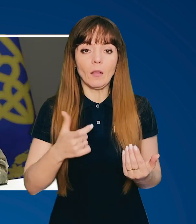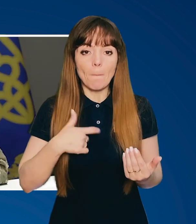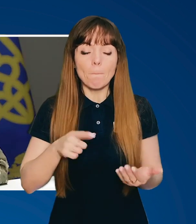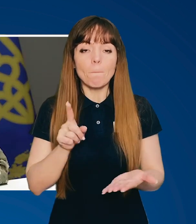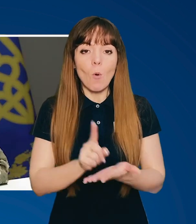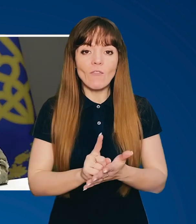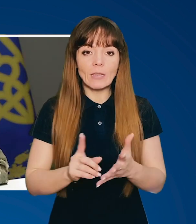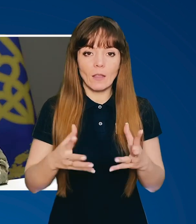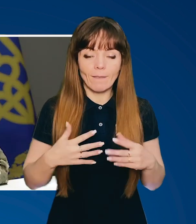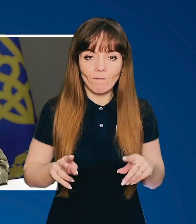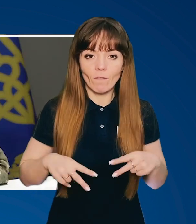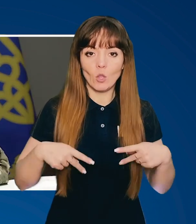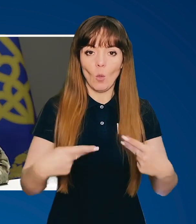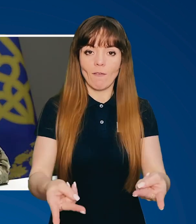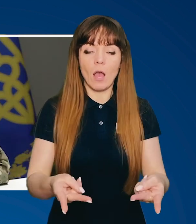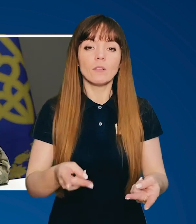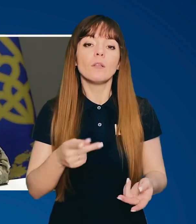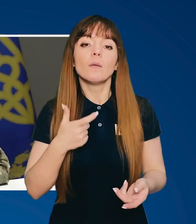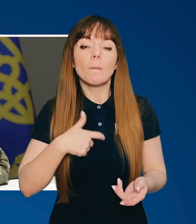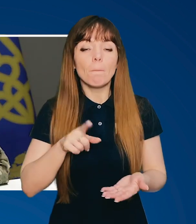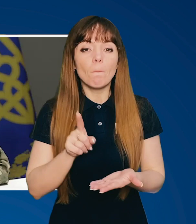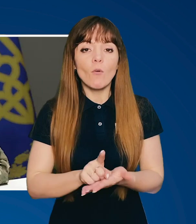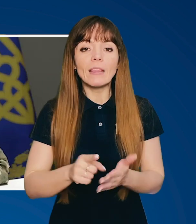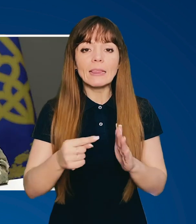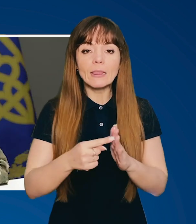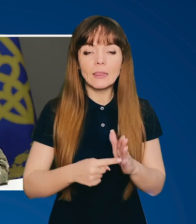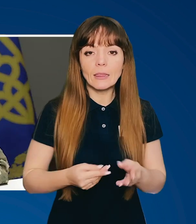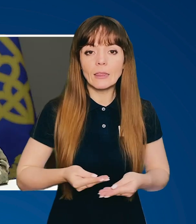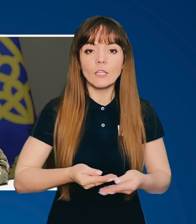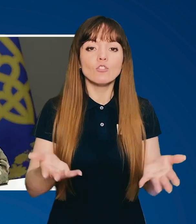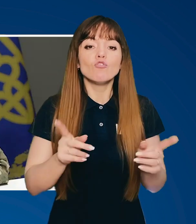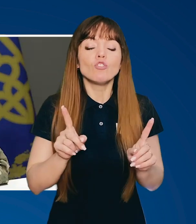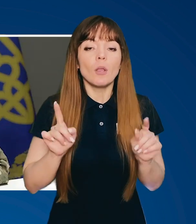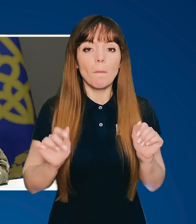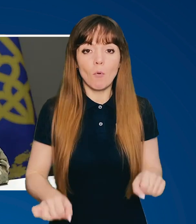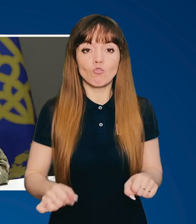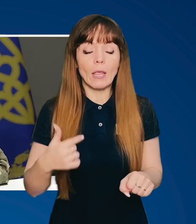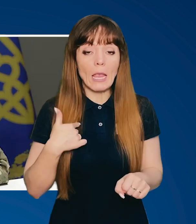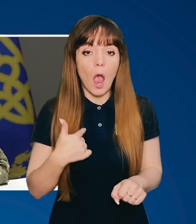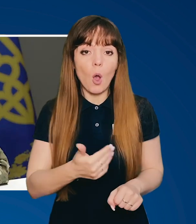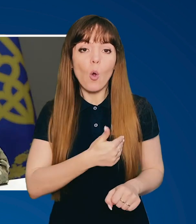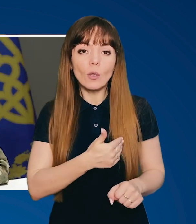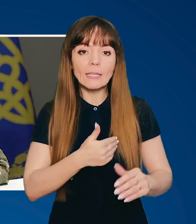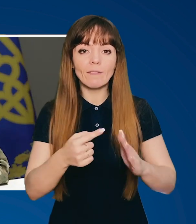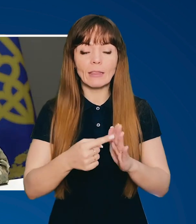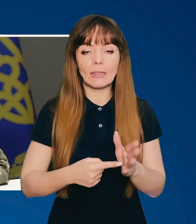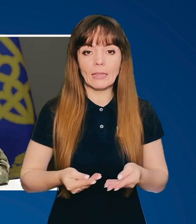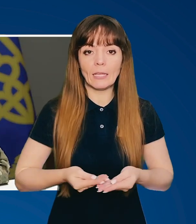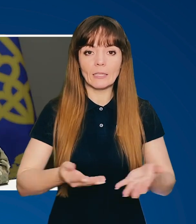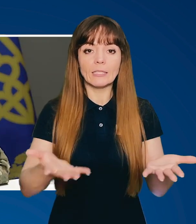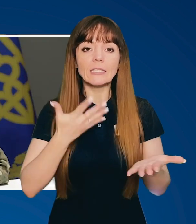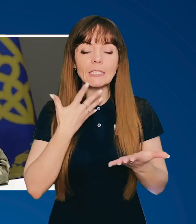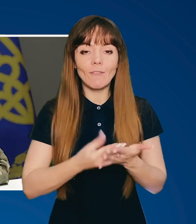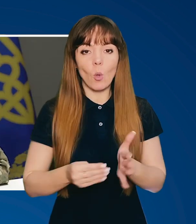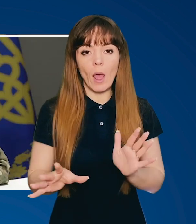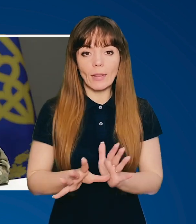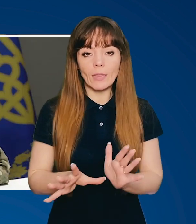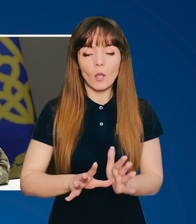повинен віддавати. Ти повинен ділитись чим можеш. Я хотів ділитись своєю енергією,